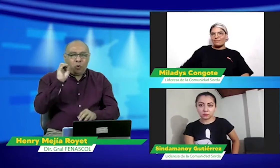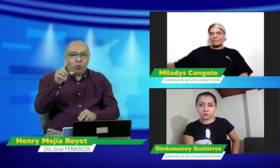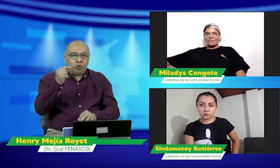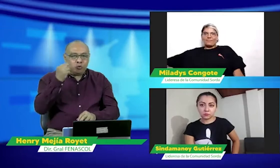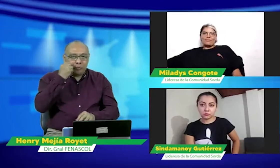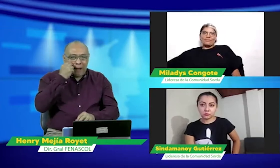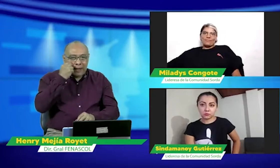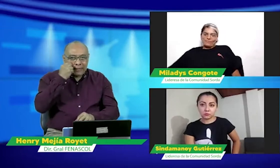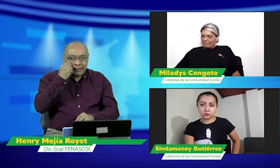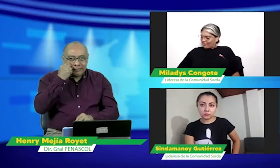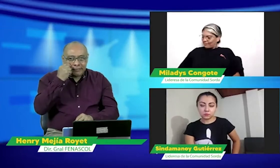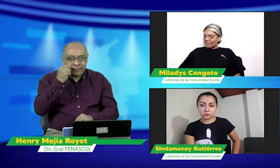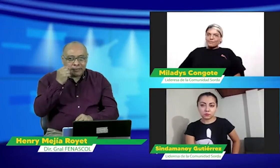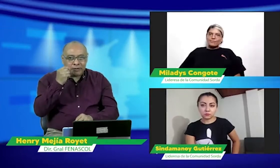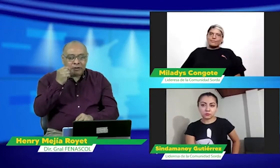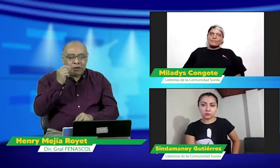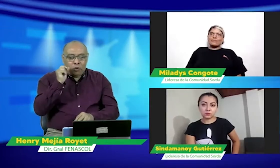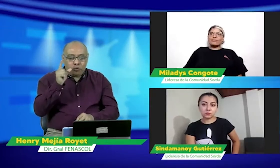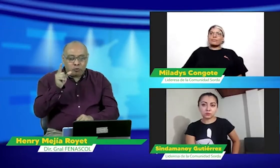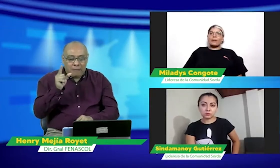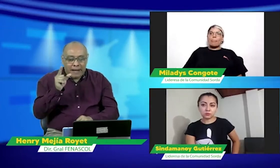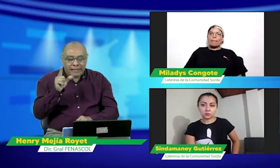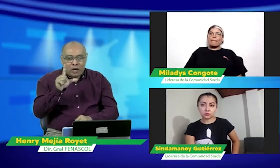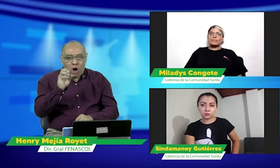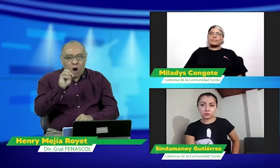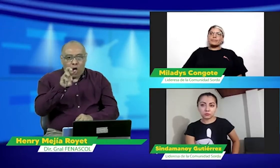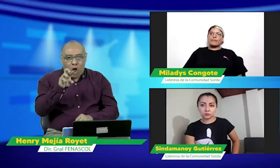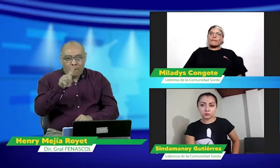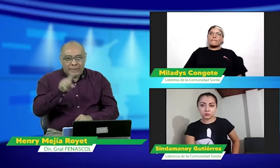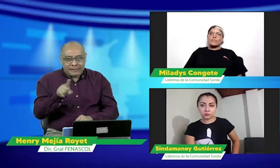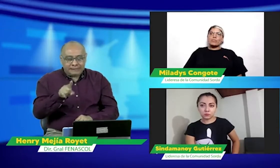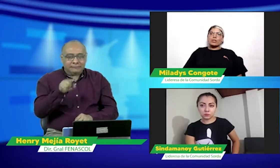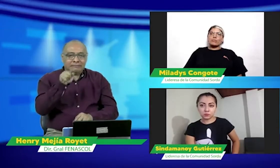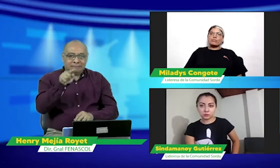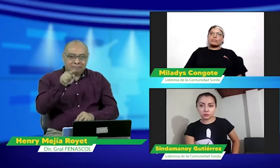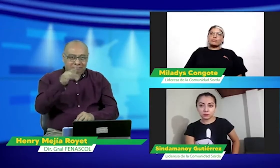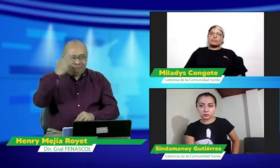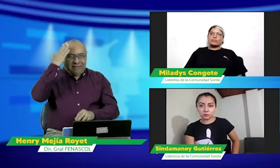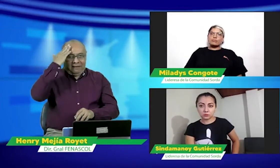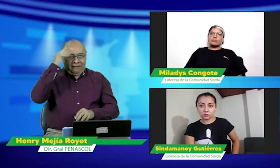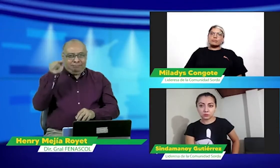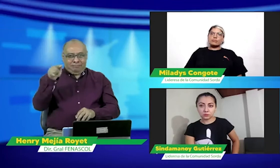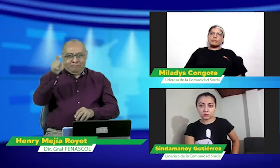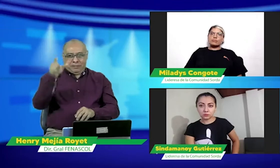momento Luzmari Plazas la doctora de Luzmari Plazas López perdón Luzmari López